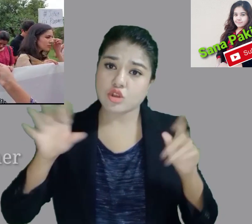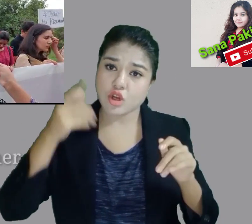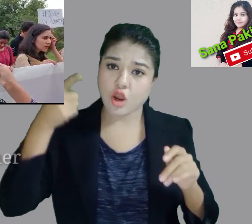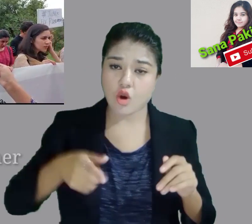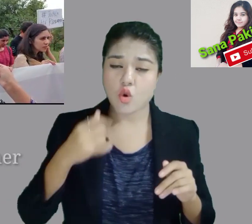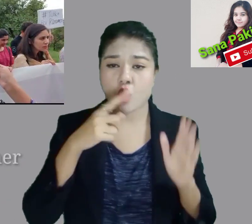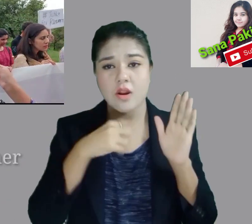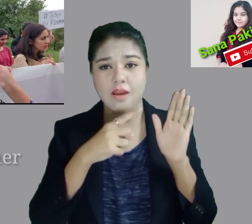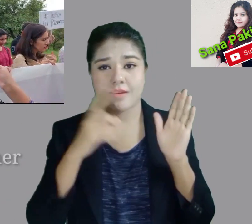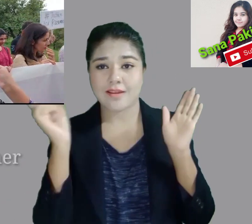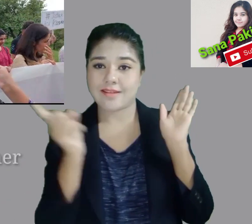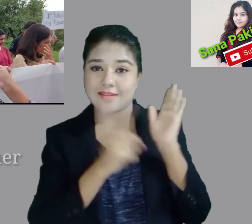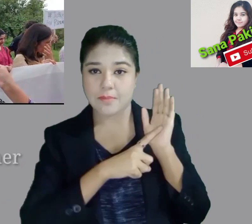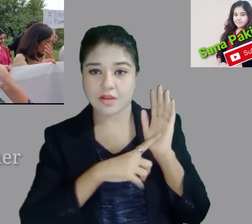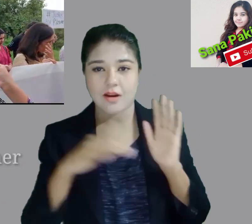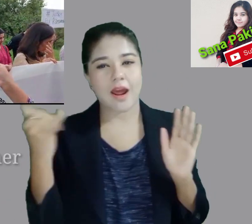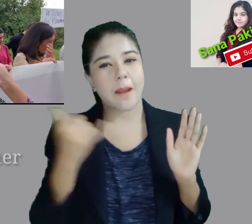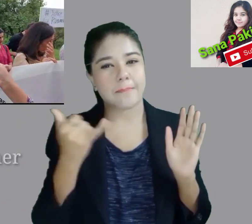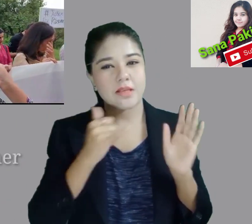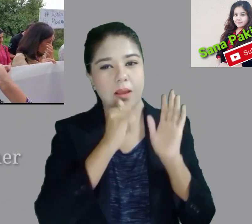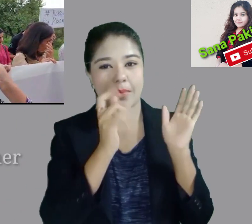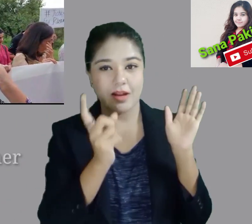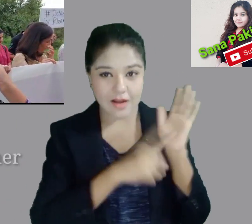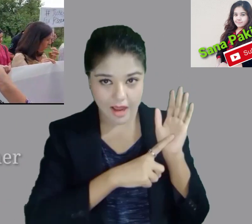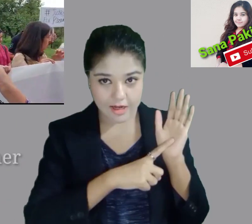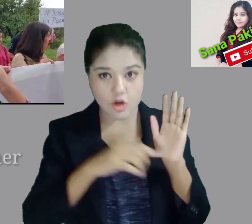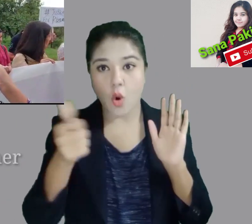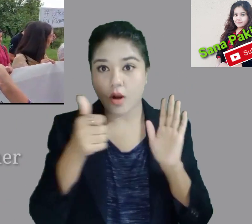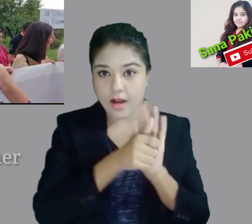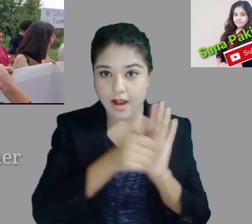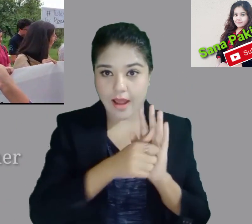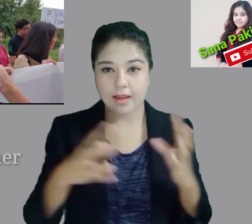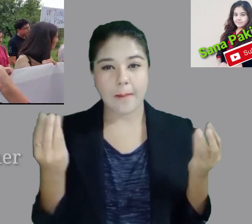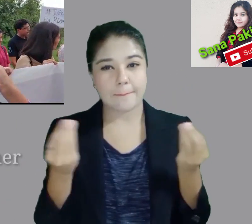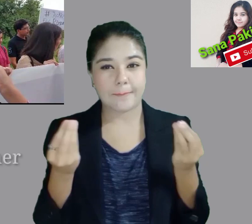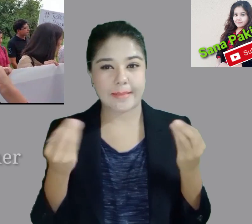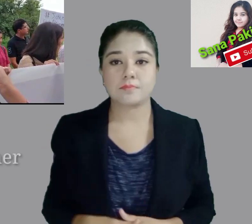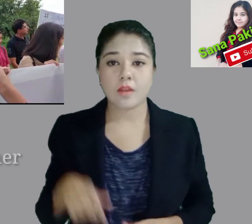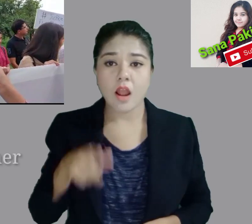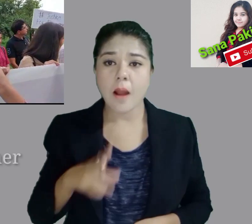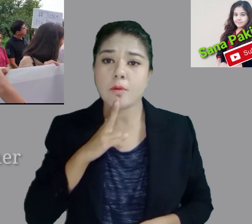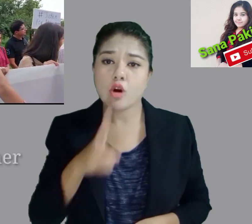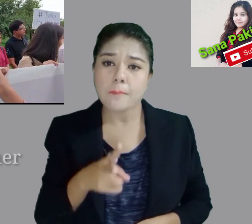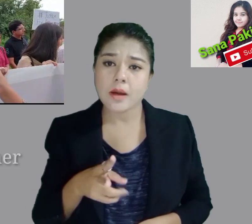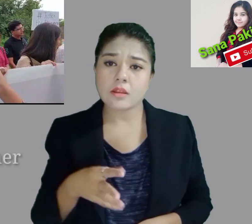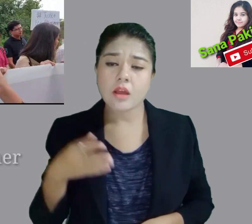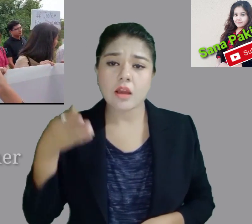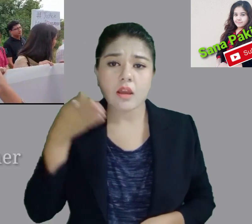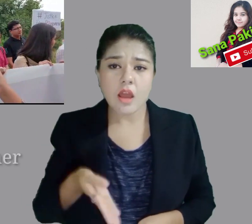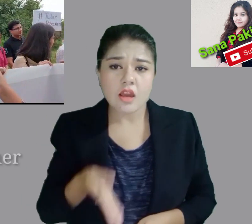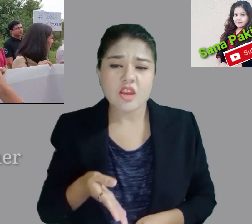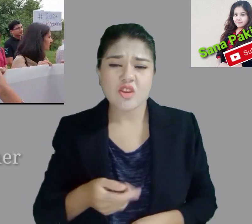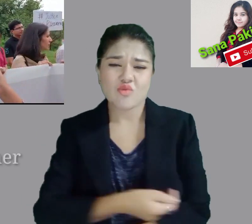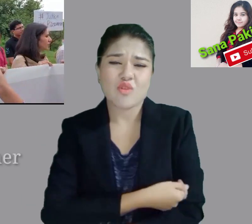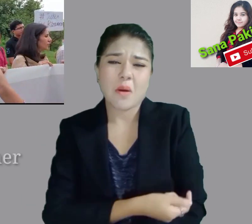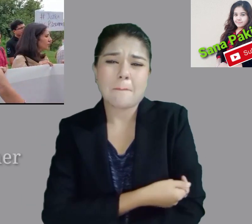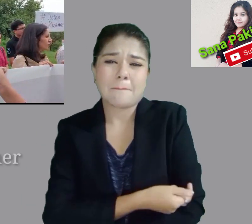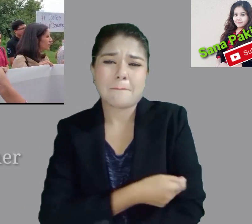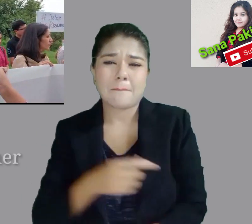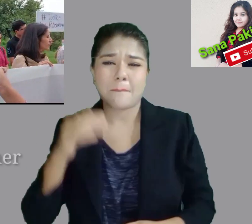ارگنیزیشنز اکھٹنا ہوئی ہیں اور یہی مطالبہ کرنے کے لیے اکھٹنا ہوئی ہیں کہ جو رزوانہ کے نام سے ایک بچی ہے چودہ سالہ بچی اس کے ساتھ